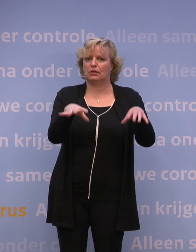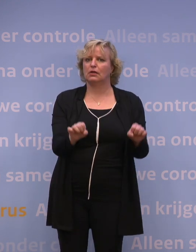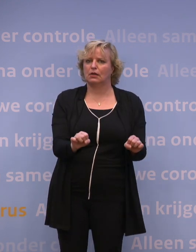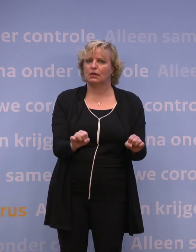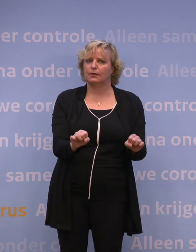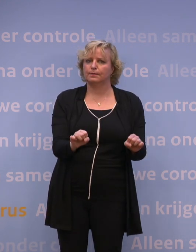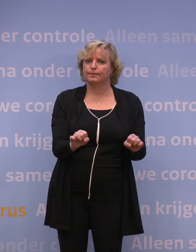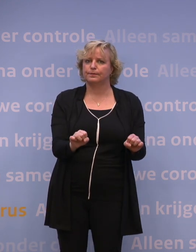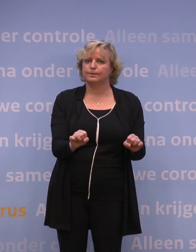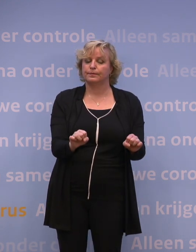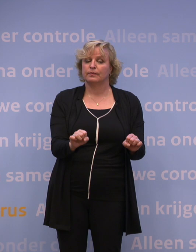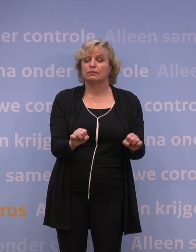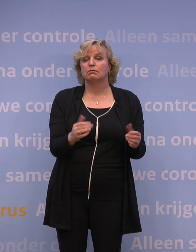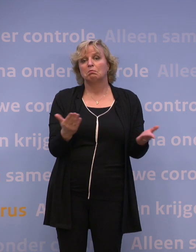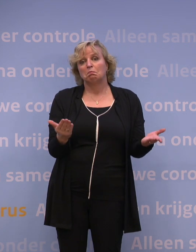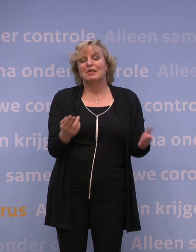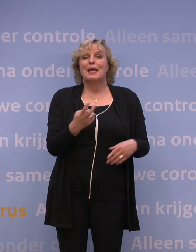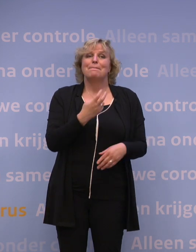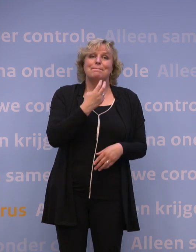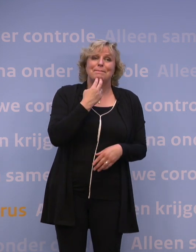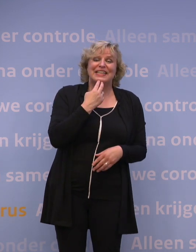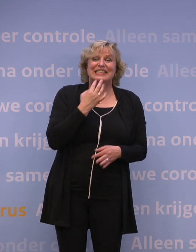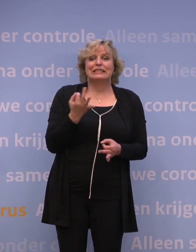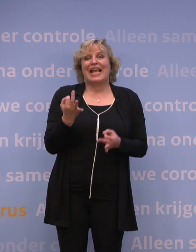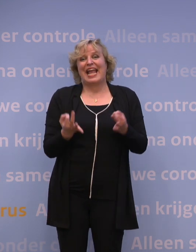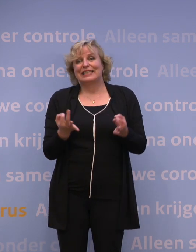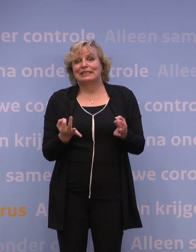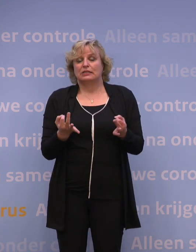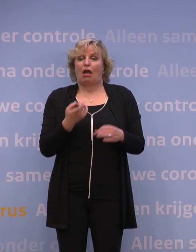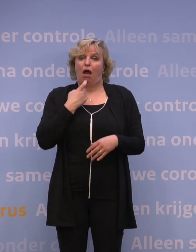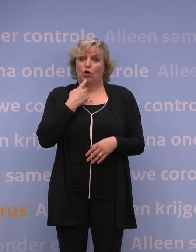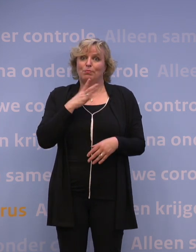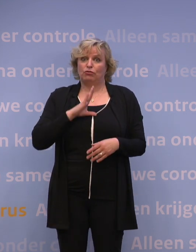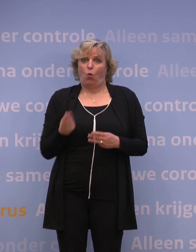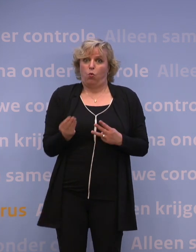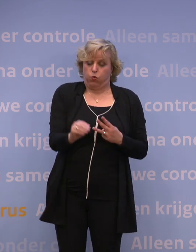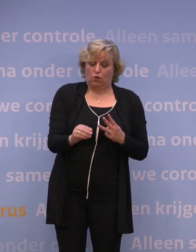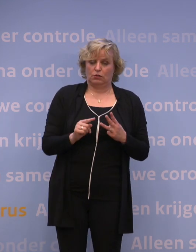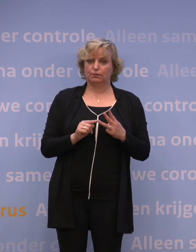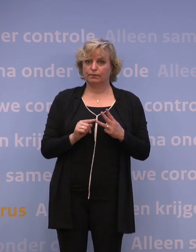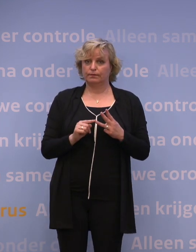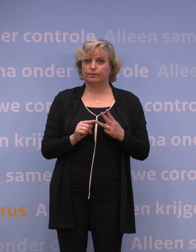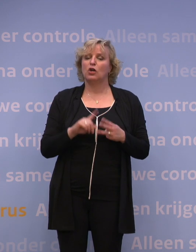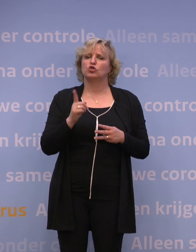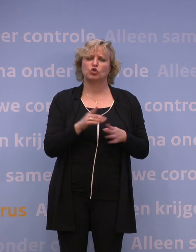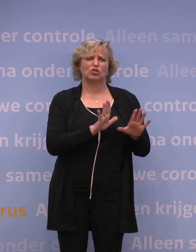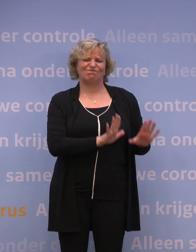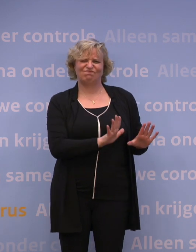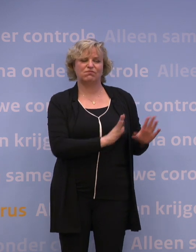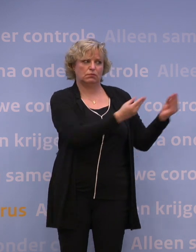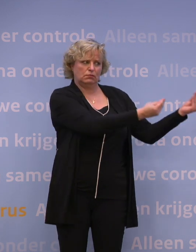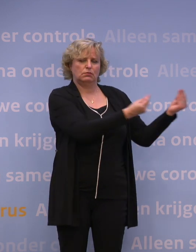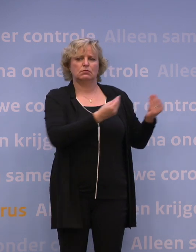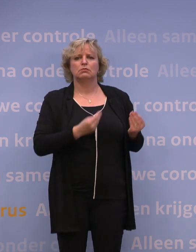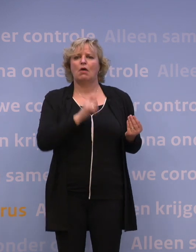Maar daarnaast zou je ook medisch-ethische argumenten kunnen aandragen. En ik denk dat het goed is om dat advies van de Gezondheidsraad, om die